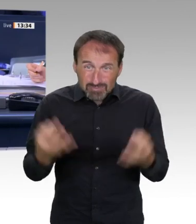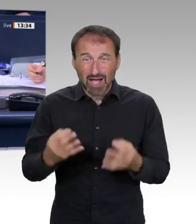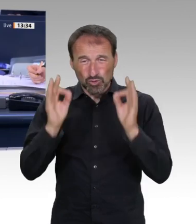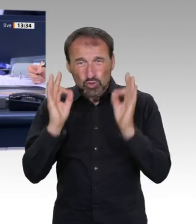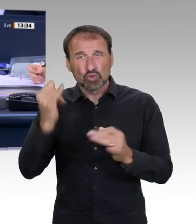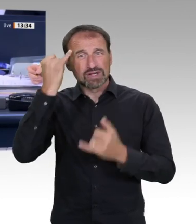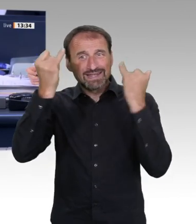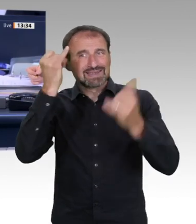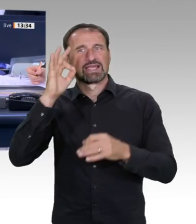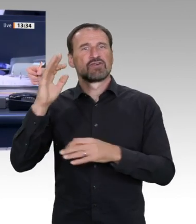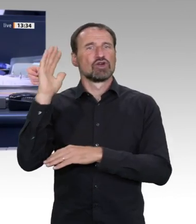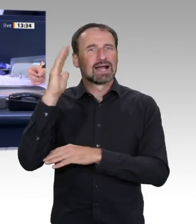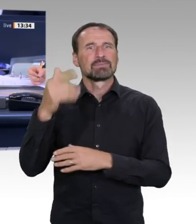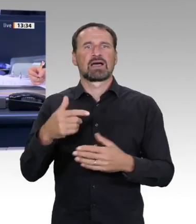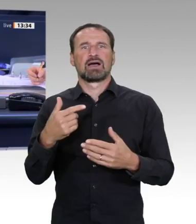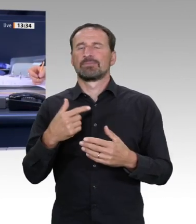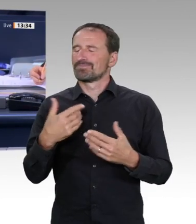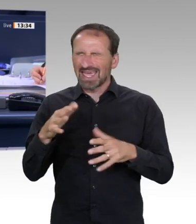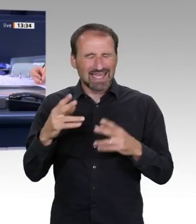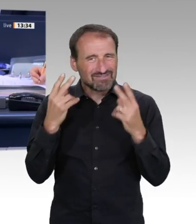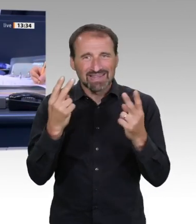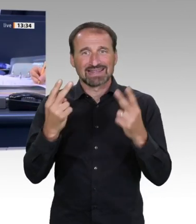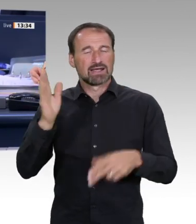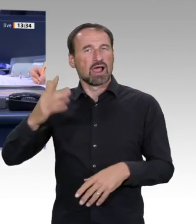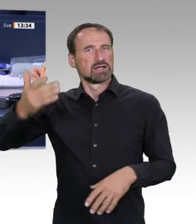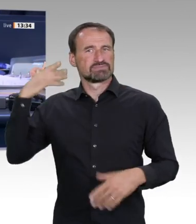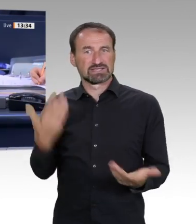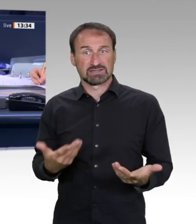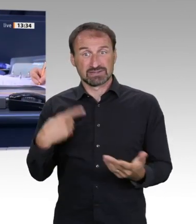Das Wort hat der parlamentarische Staatssekretär Dr. Michael Meister.